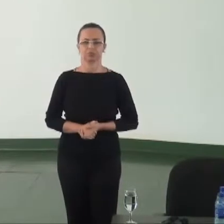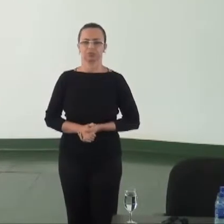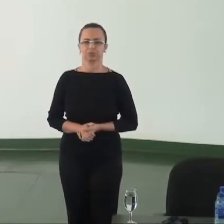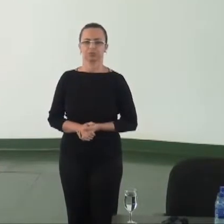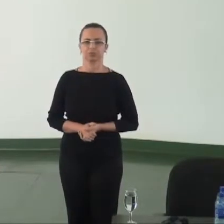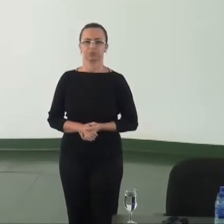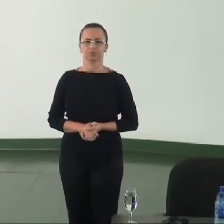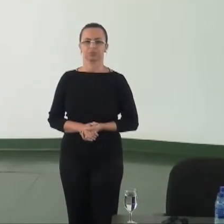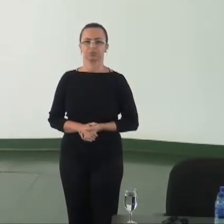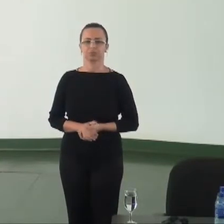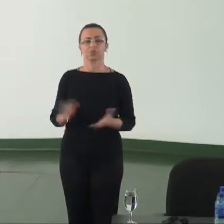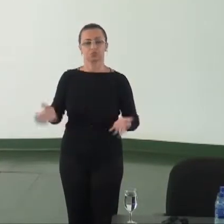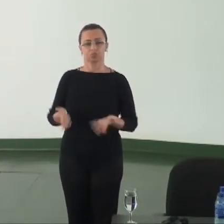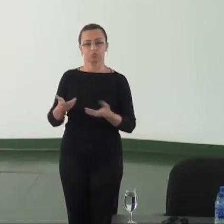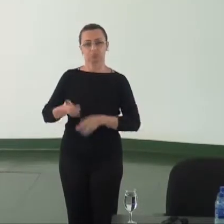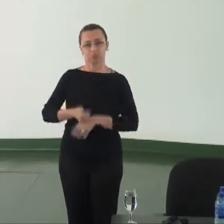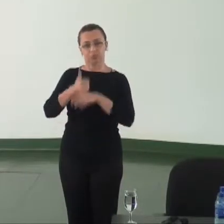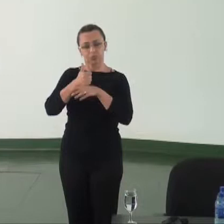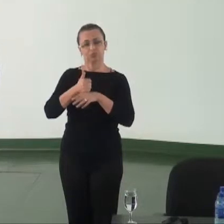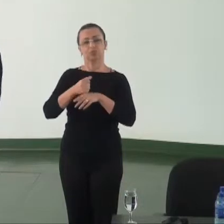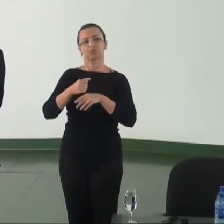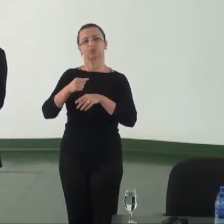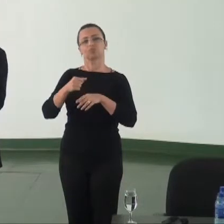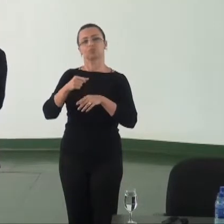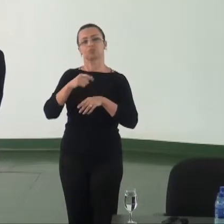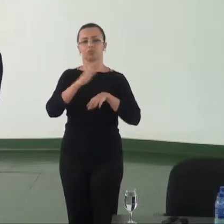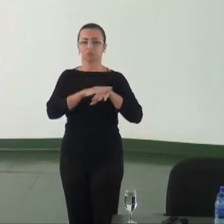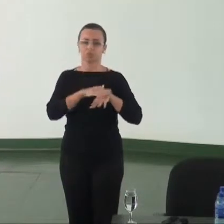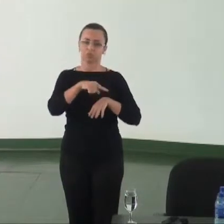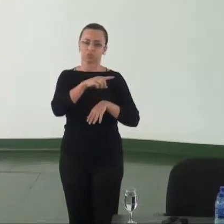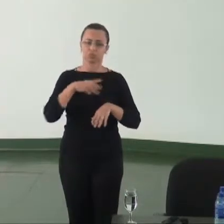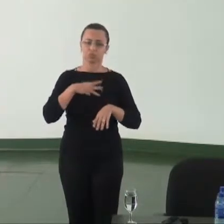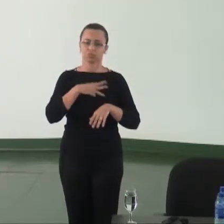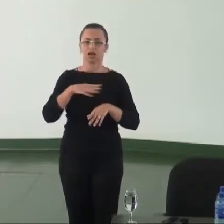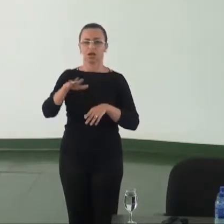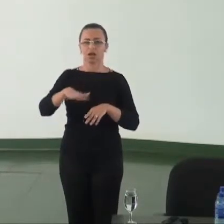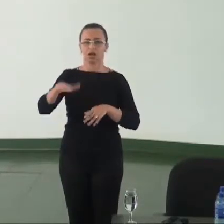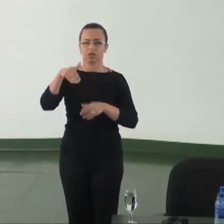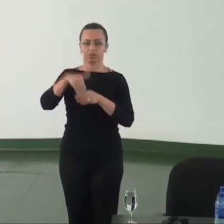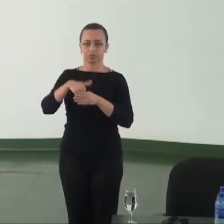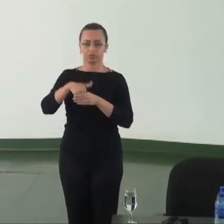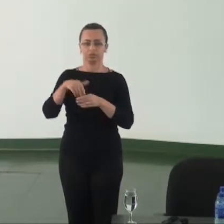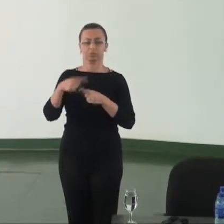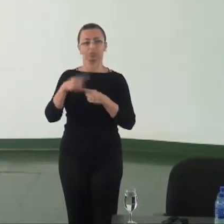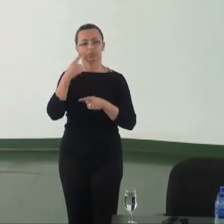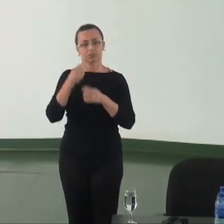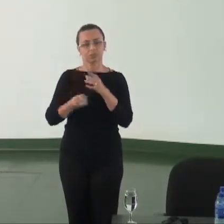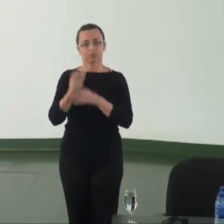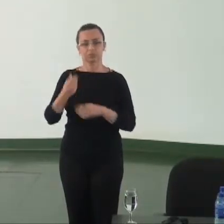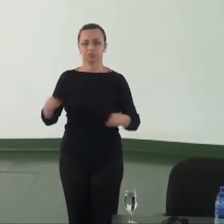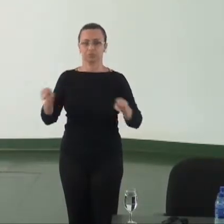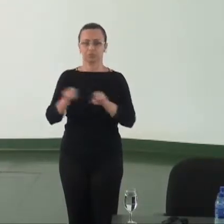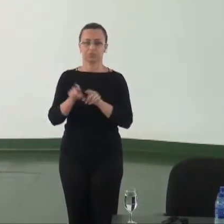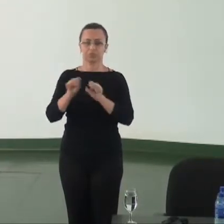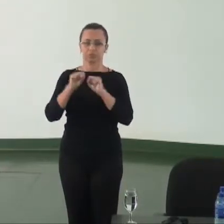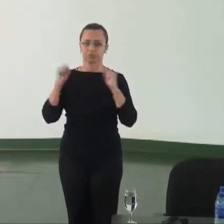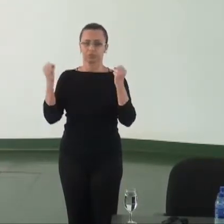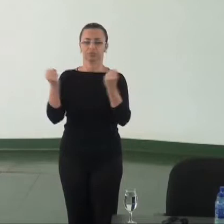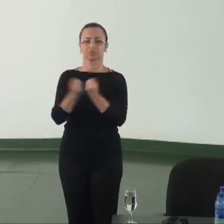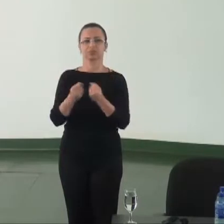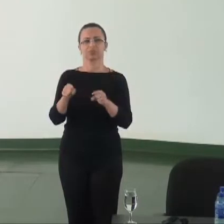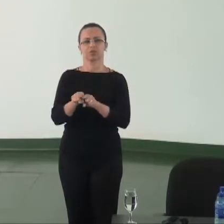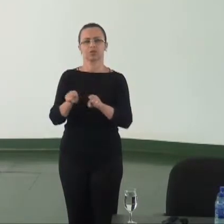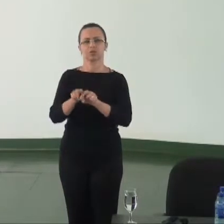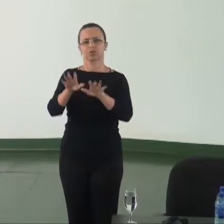promover o aprimoramento funcional dos membros do Ministério Público para a área eleitoral realizando parcerias para seminários e